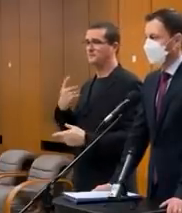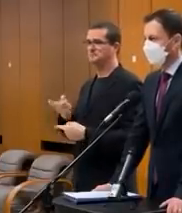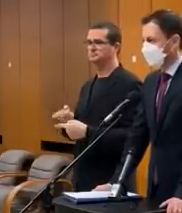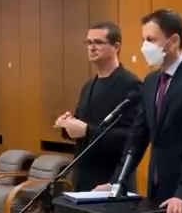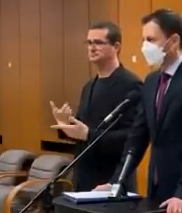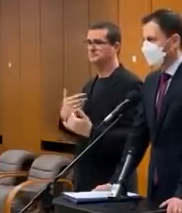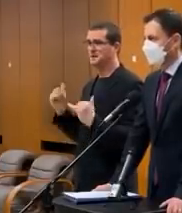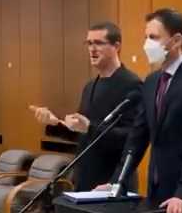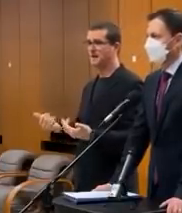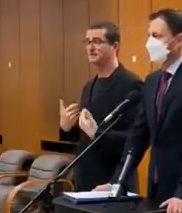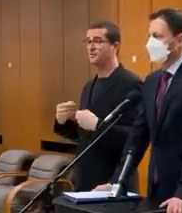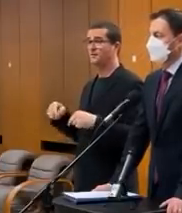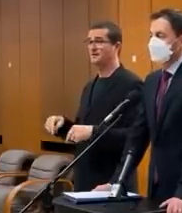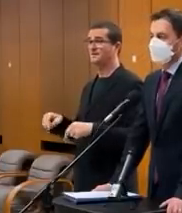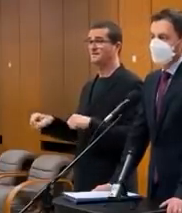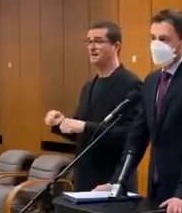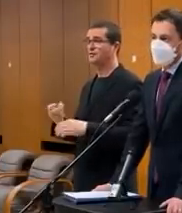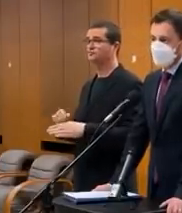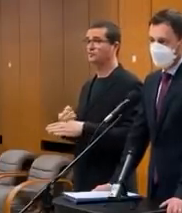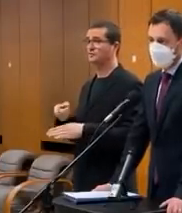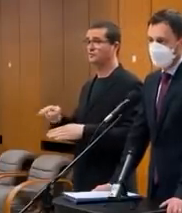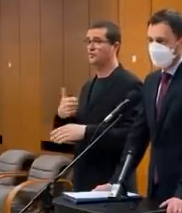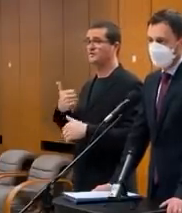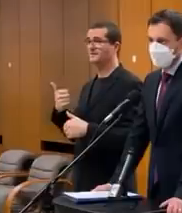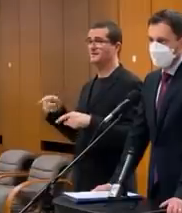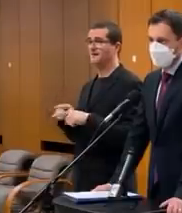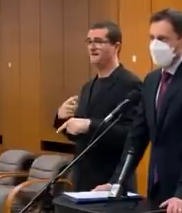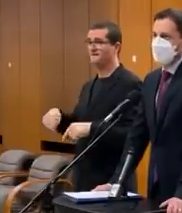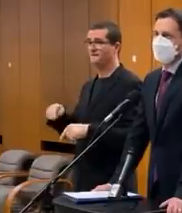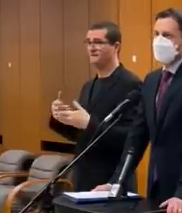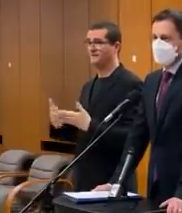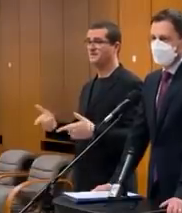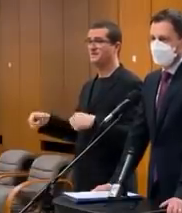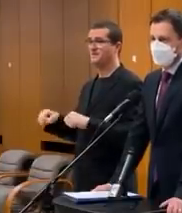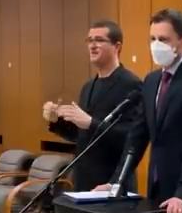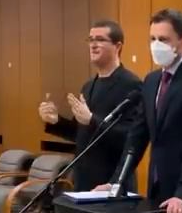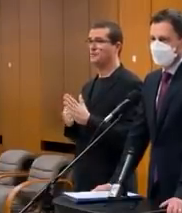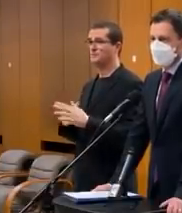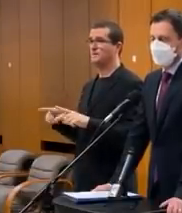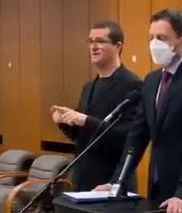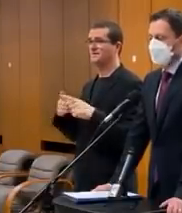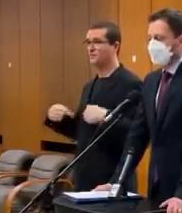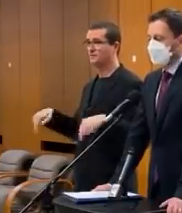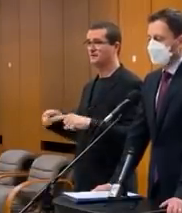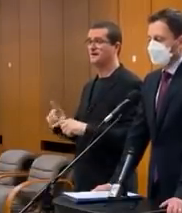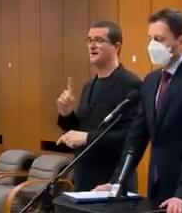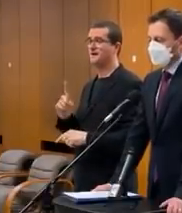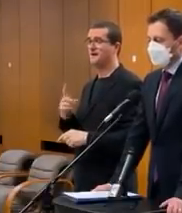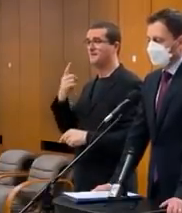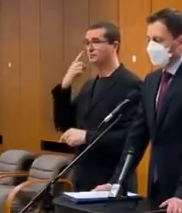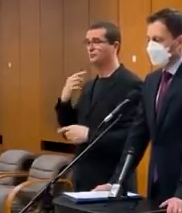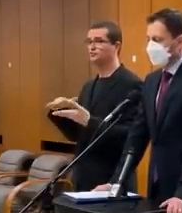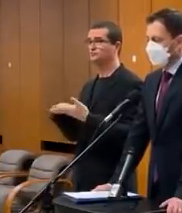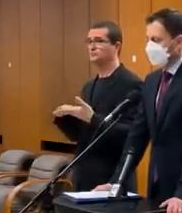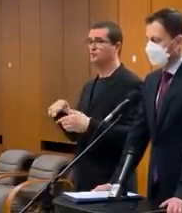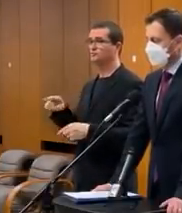to pravidelené. Áno. tejto vláde škodí to, že tu nie je jednota. A táto vláda potrebuje jednotu. Ale žiaľ, tá